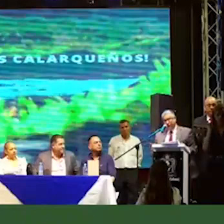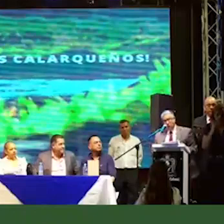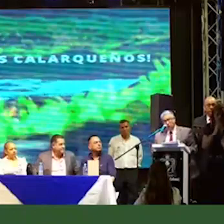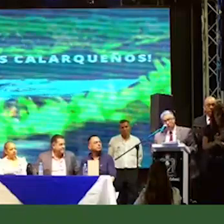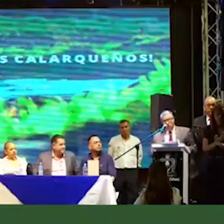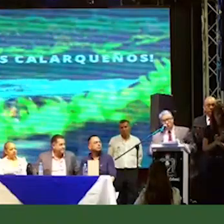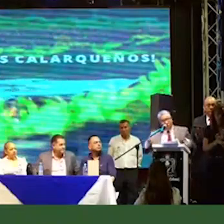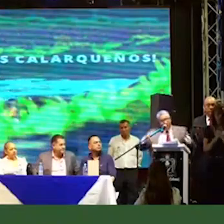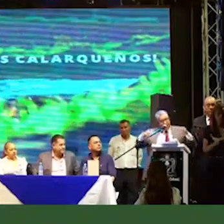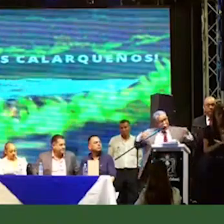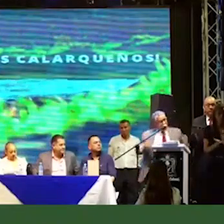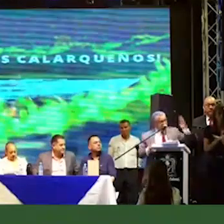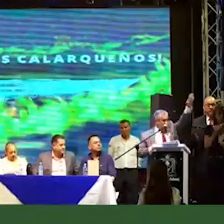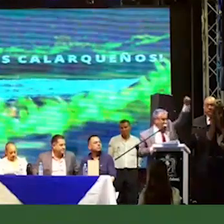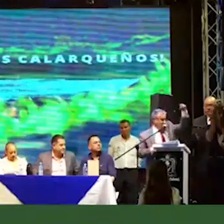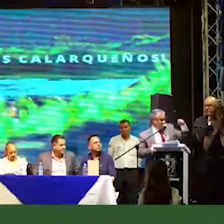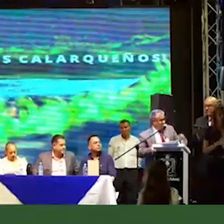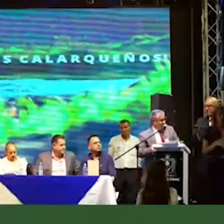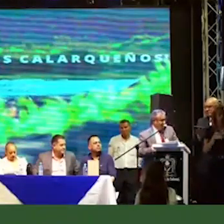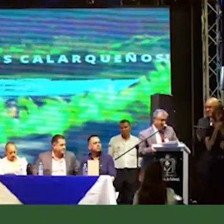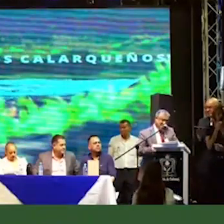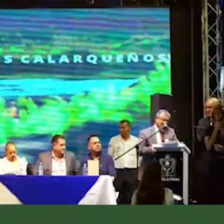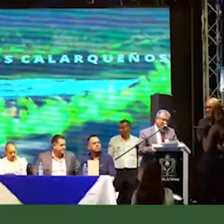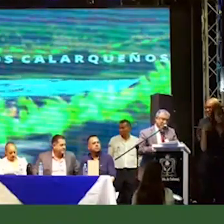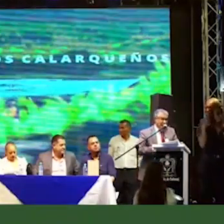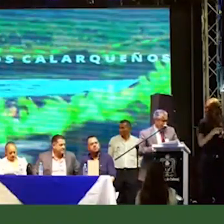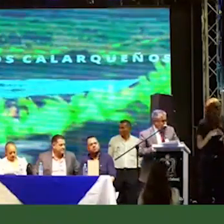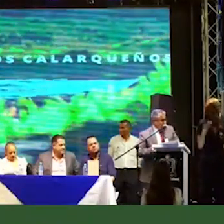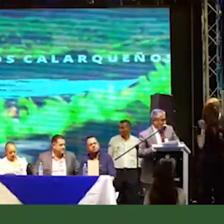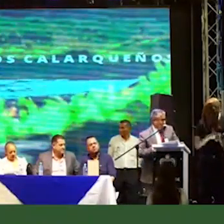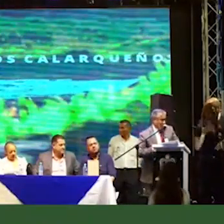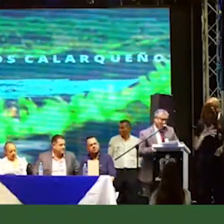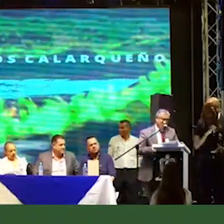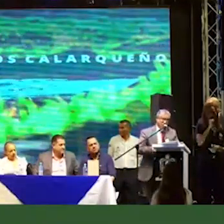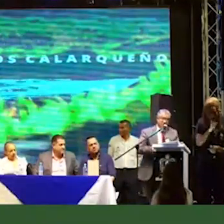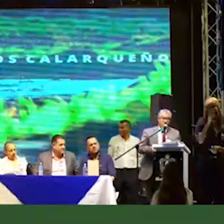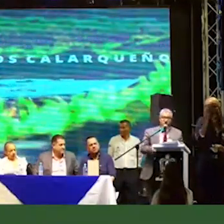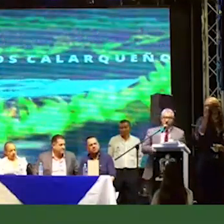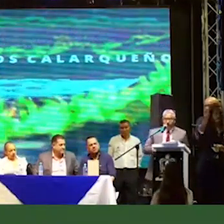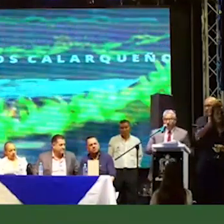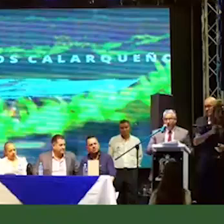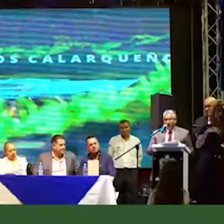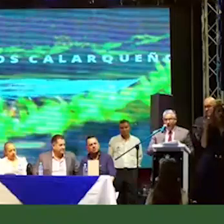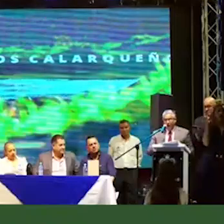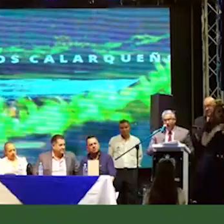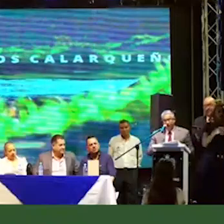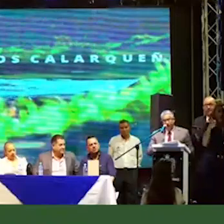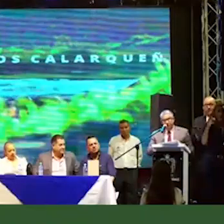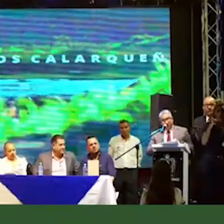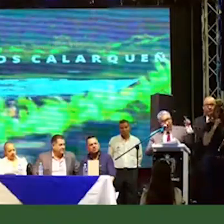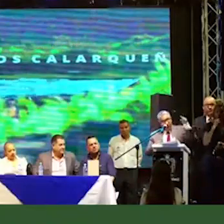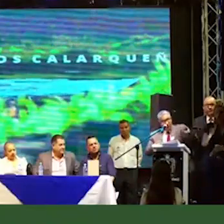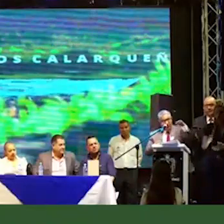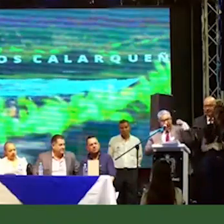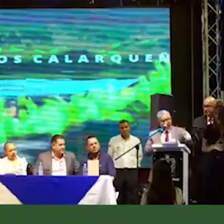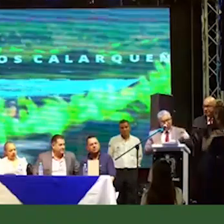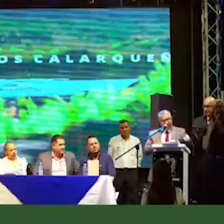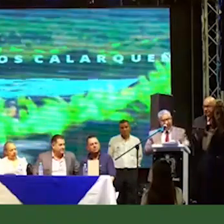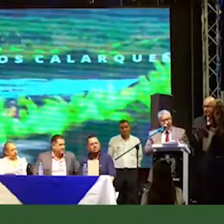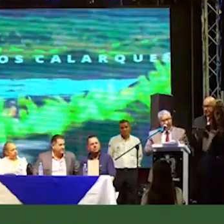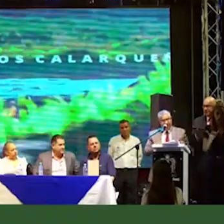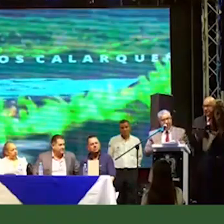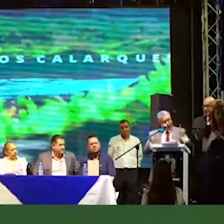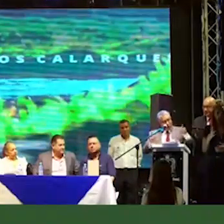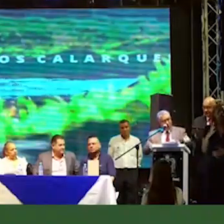tarifario lo que disparó ostensiblemente el costo de los servicios en el municipio de Calarcá. Pues ya ahora que es